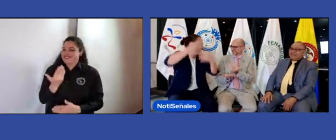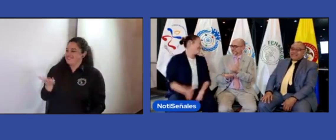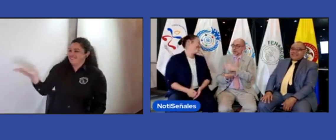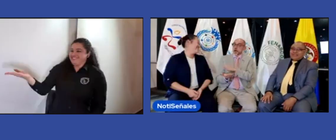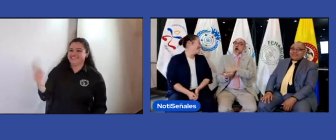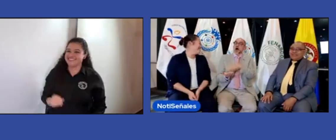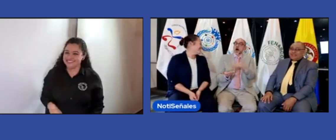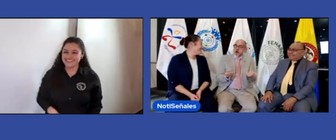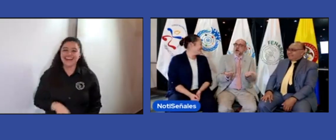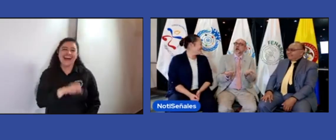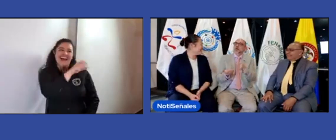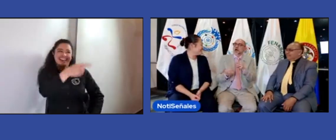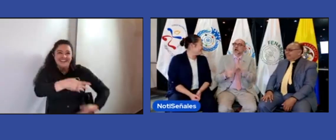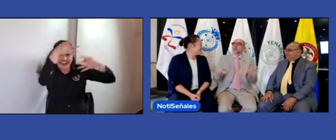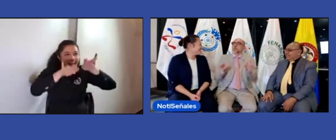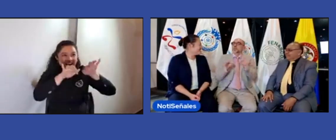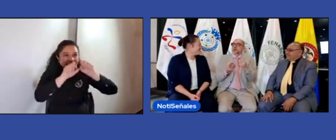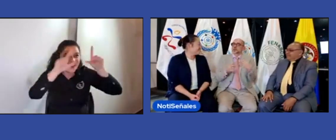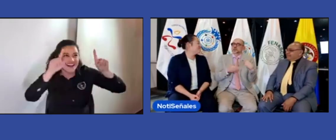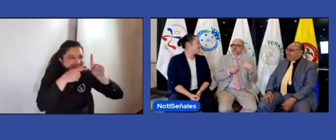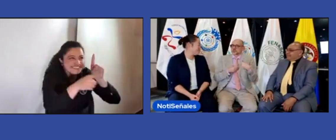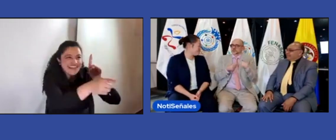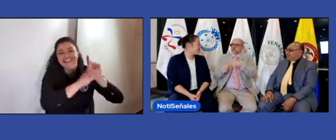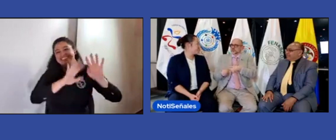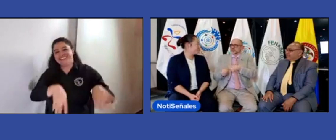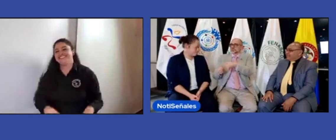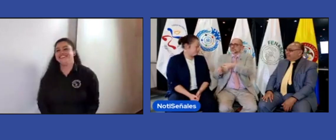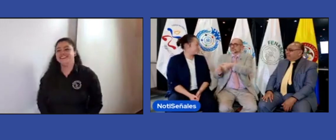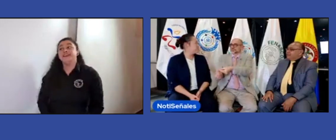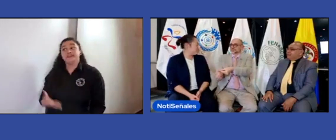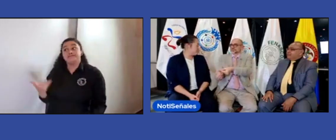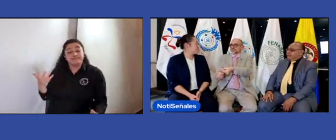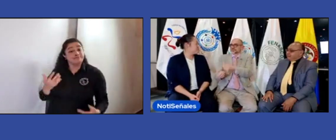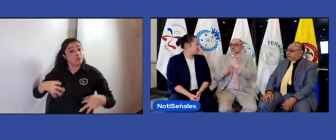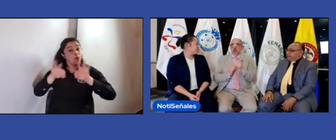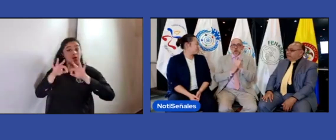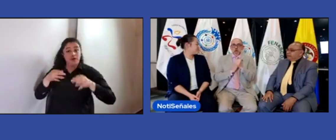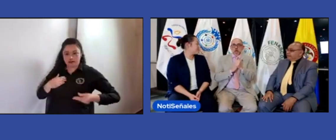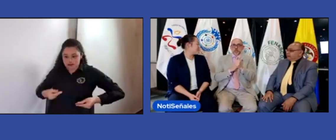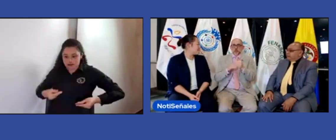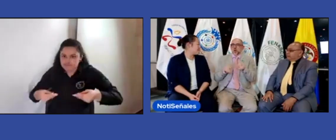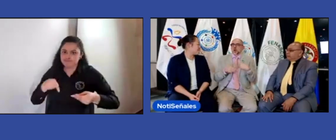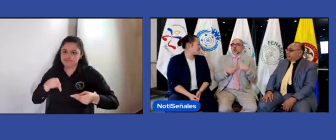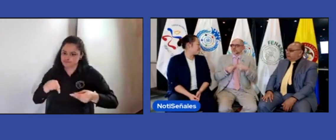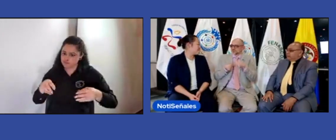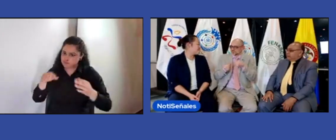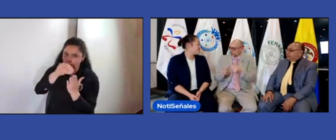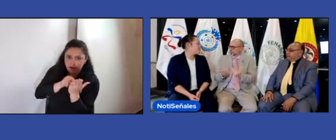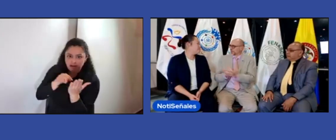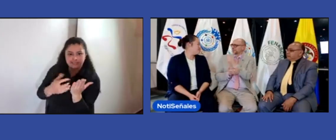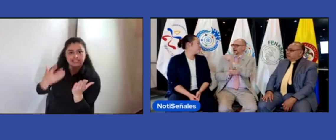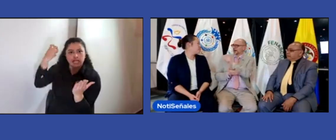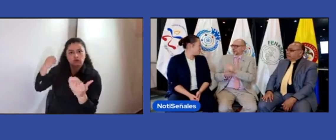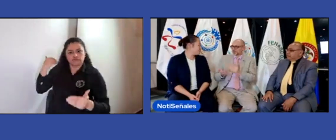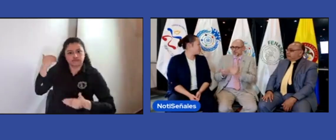yo ya voy saliendo en los créditos, dice Elizabeth. Bueno, y es esa herencia, esa herencia que va quedando para todos